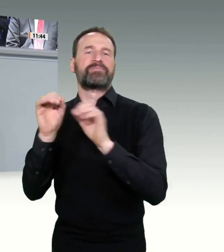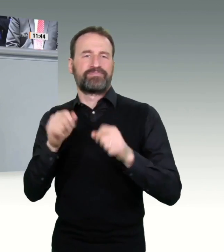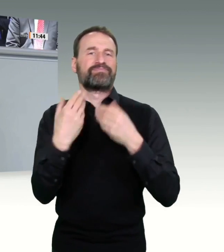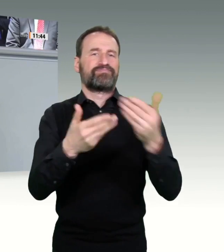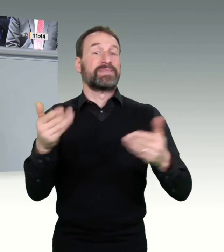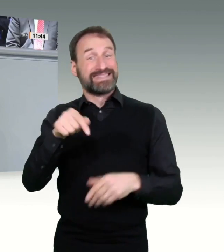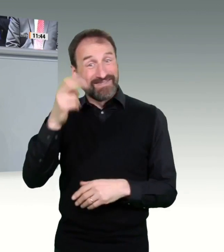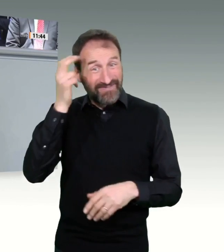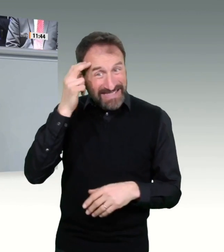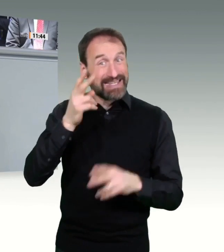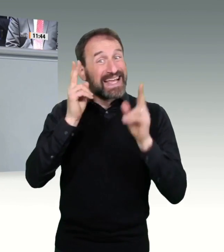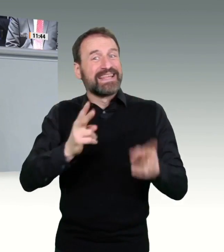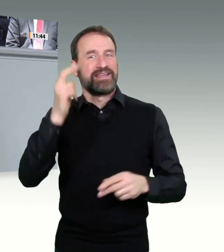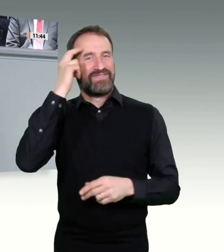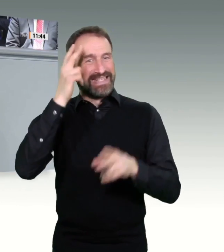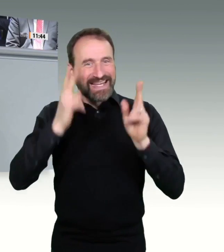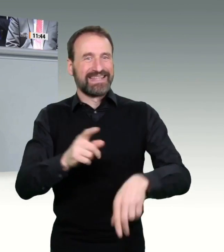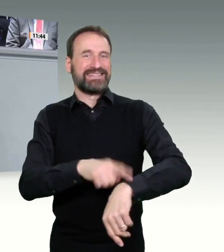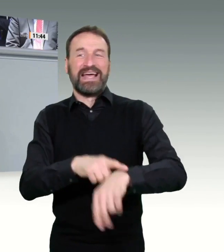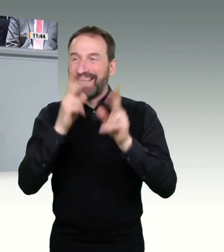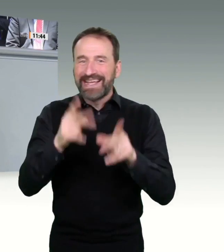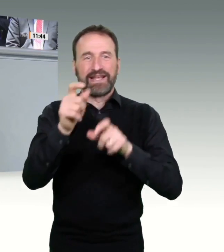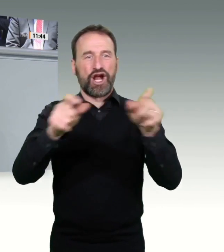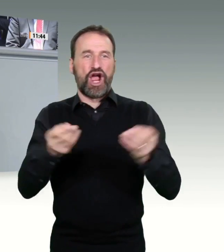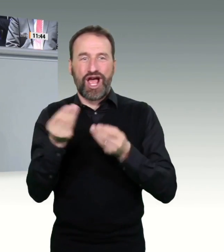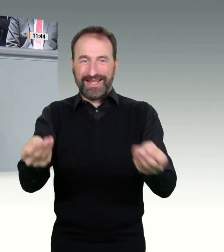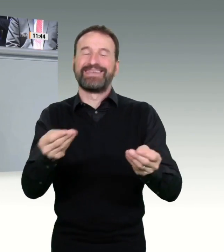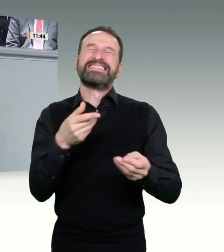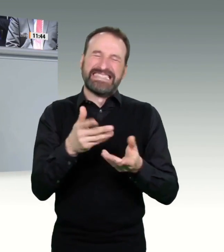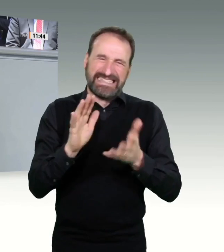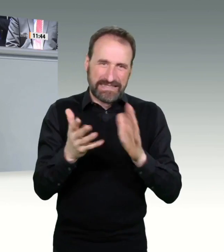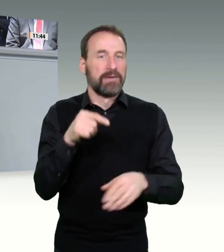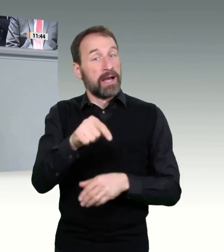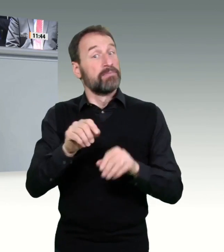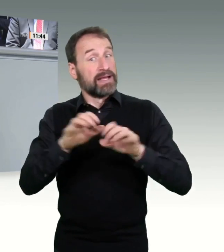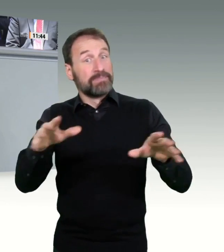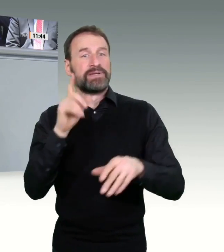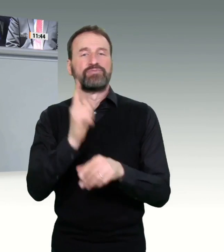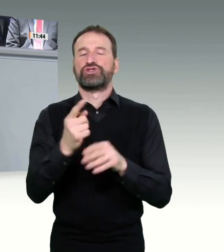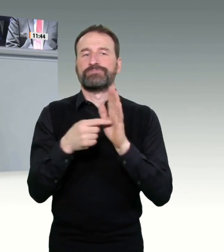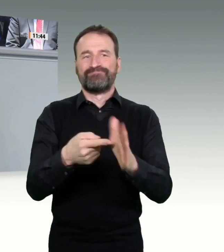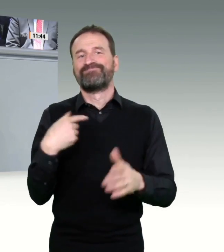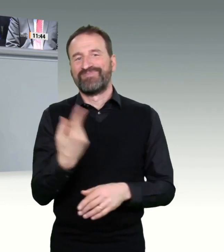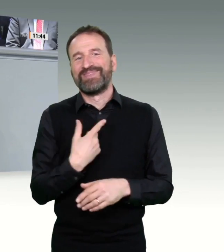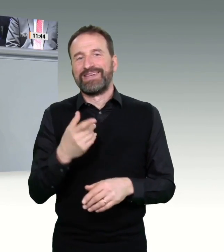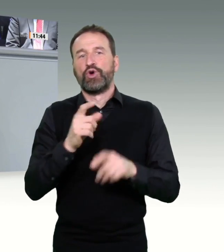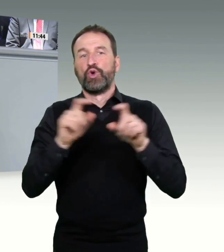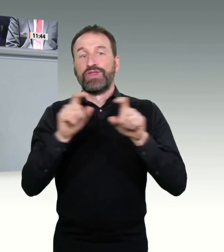Zukunft. Und deswegen lassen Sie uns über so ein Portal sprechen, das größer ist. Und ich freue mich auf die weitere Diskussion zu diesem wichtigen